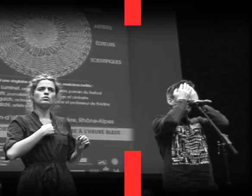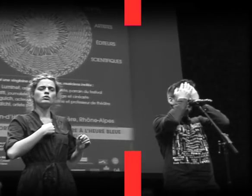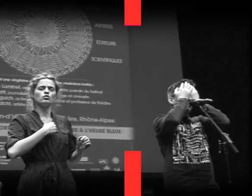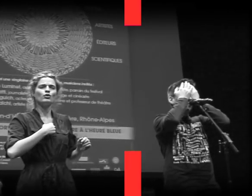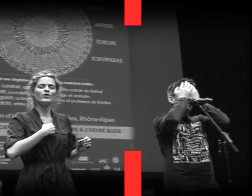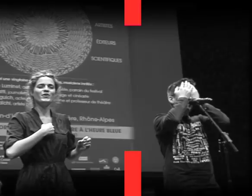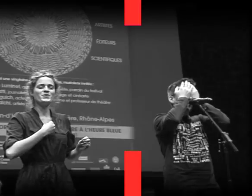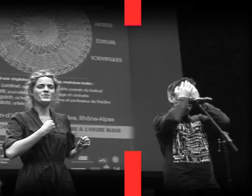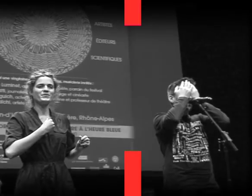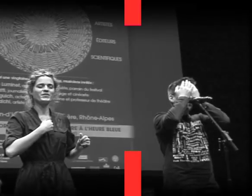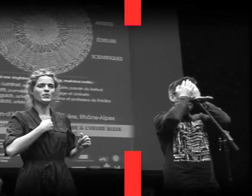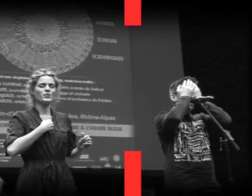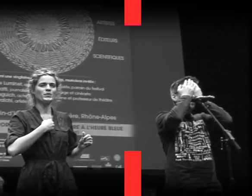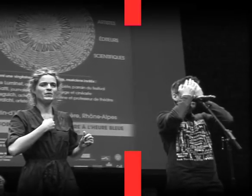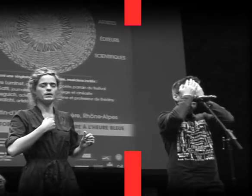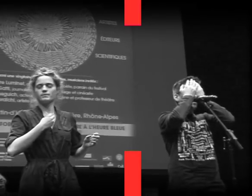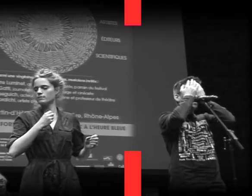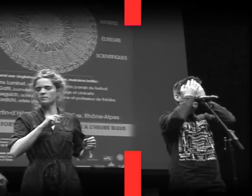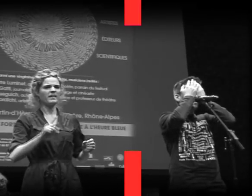Je... Merde...